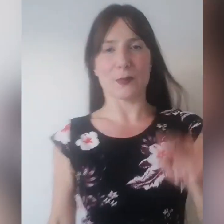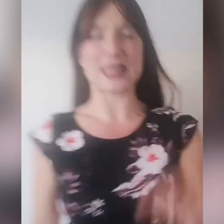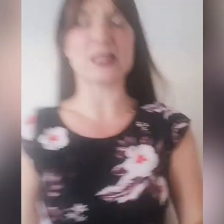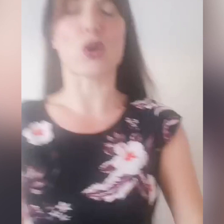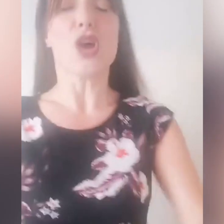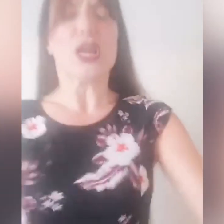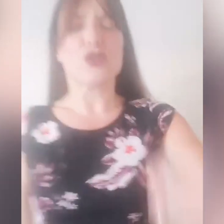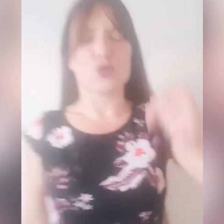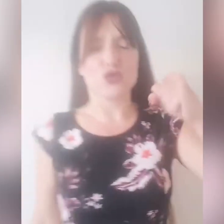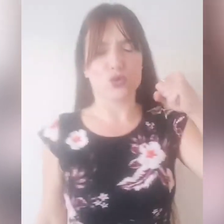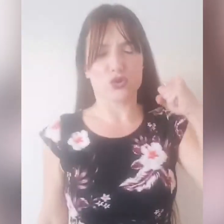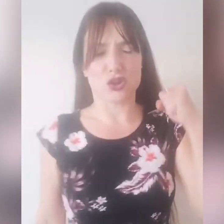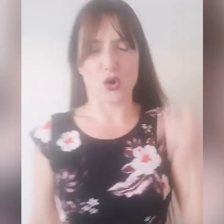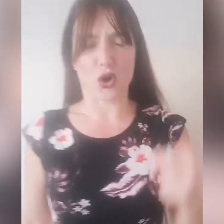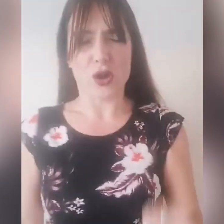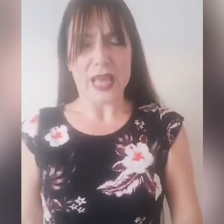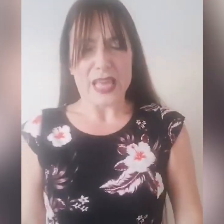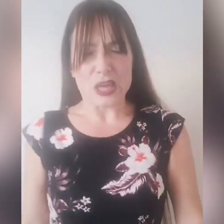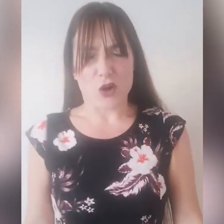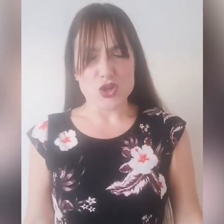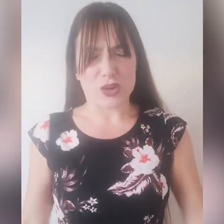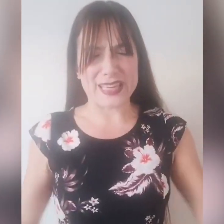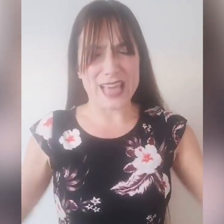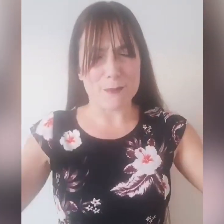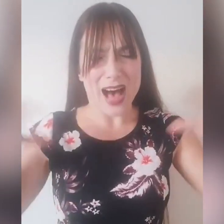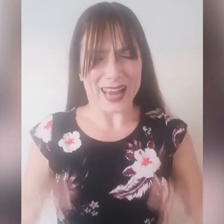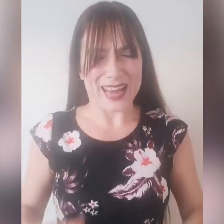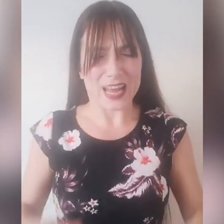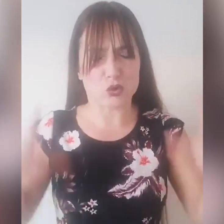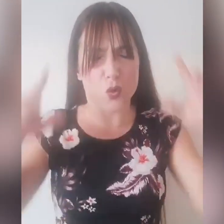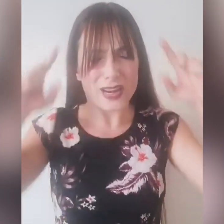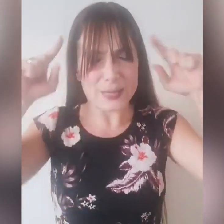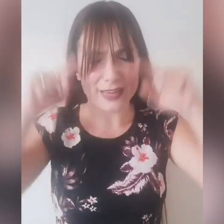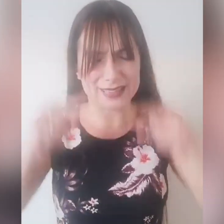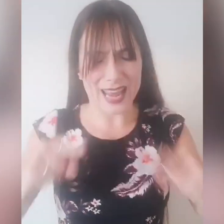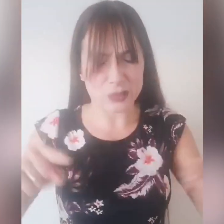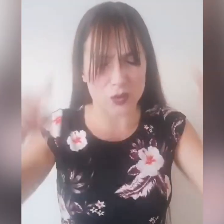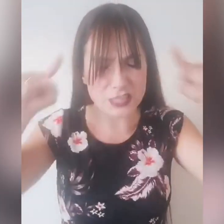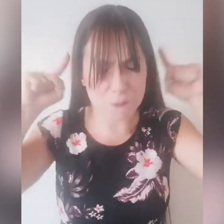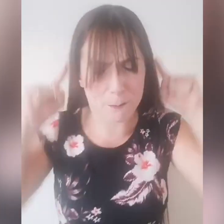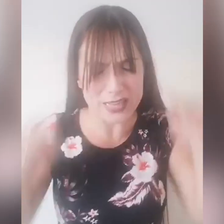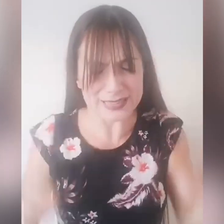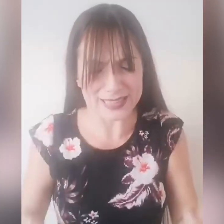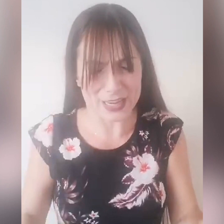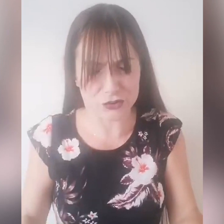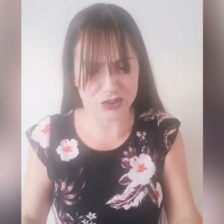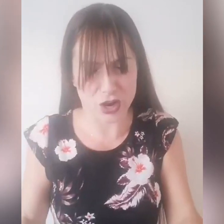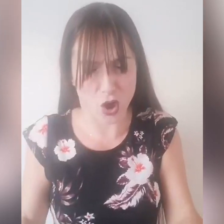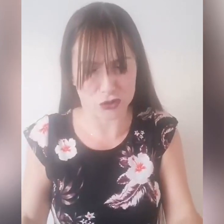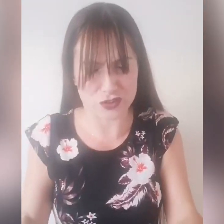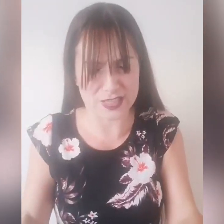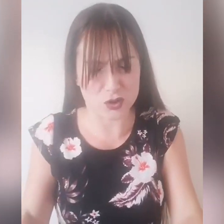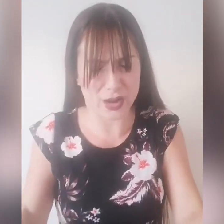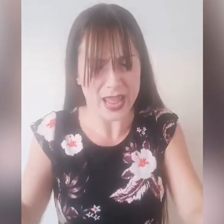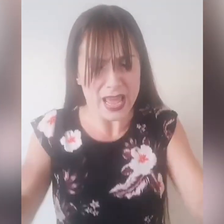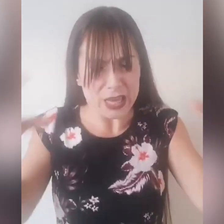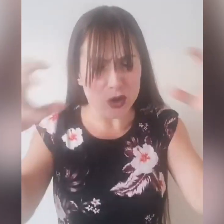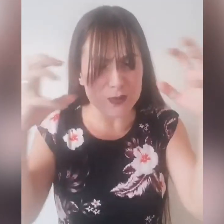ministro di ognuno di loro, io voglio chiamare la tua libertà, la tua spinta dal cielo oggi Signore, io mi